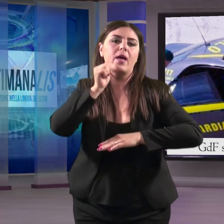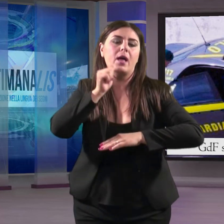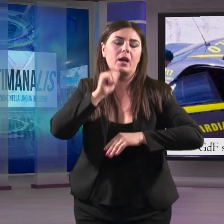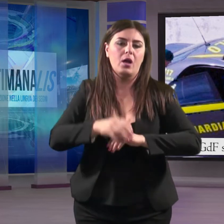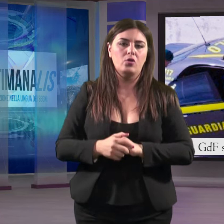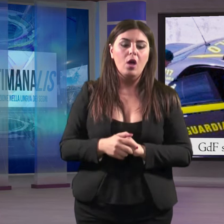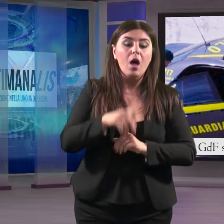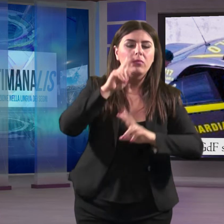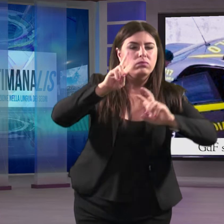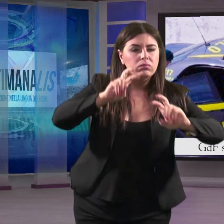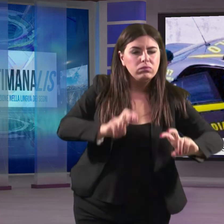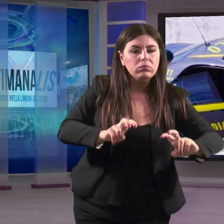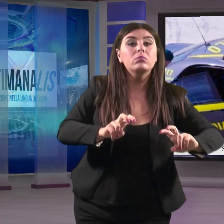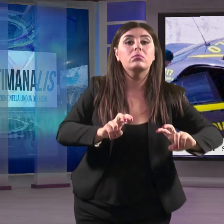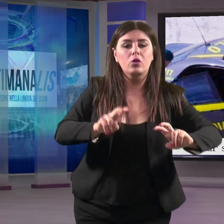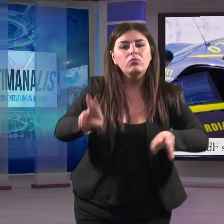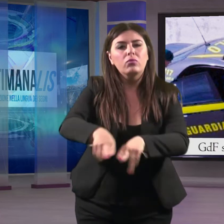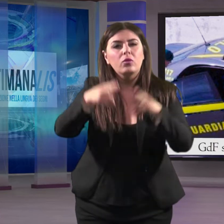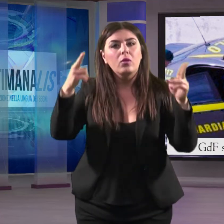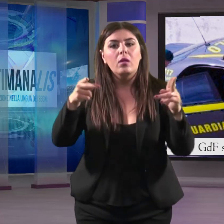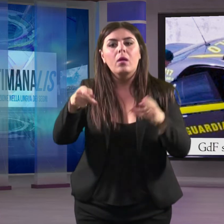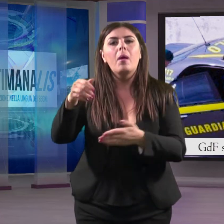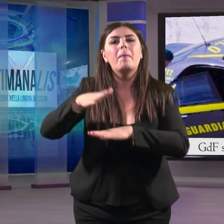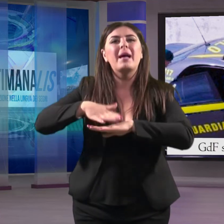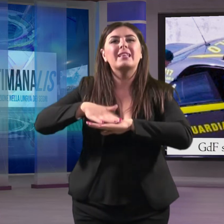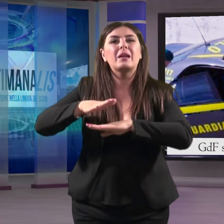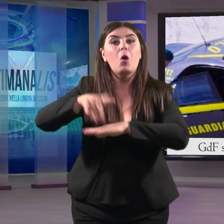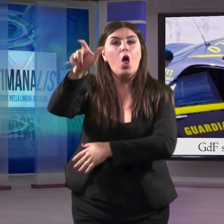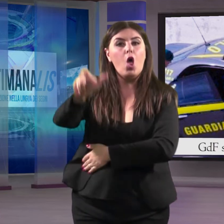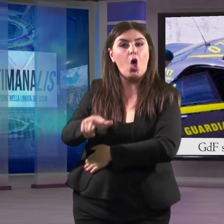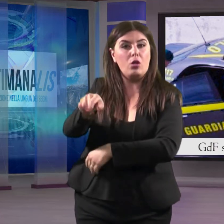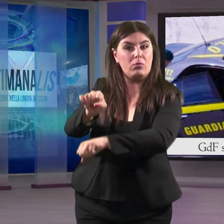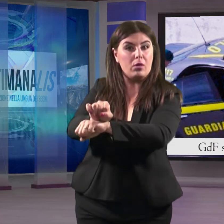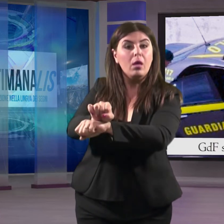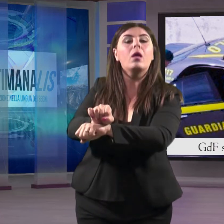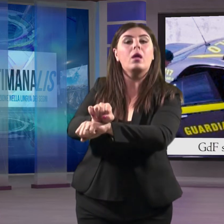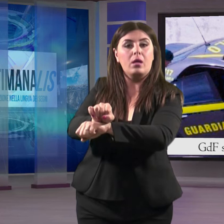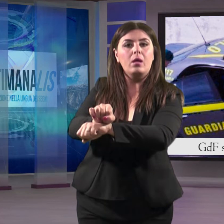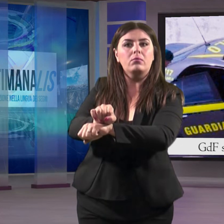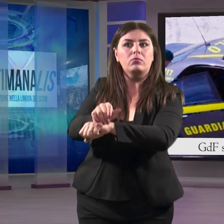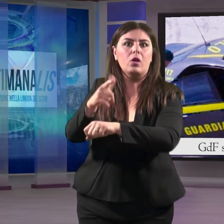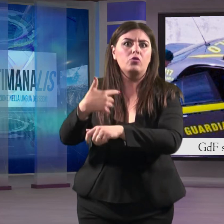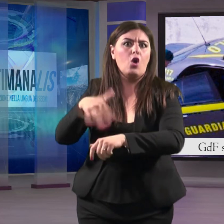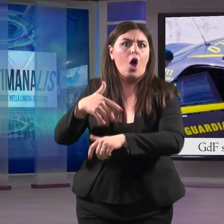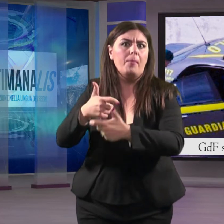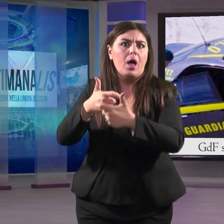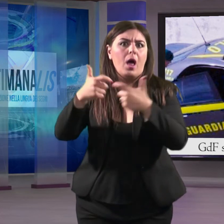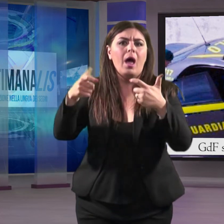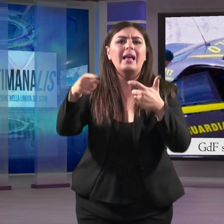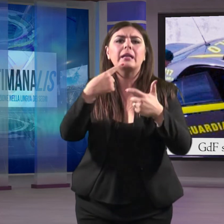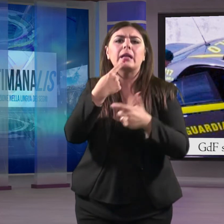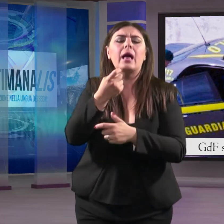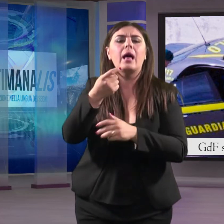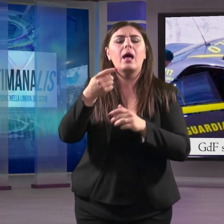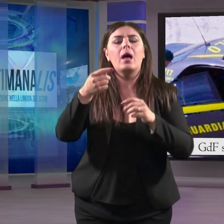investigatori hanno consentito di scoprire il patrimonio di Aloi, eccessivo rispetto ai redditi dichiarati.